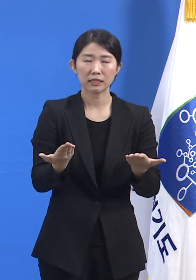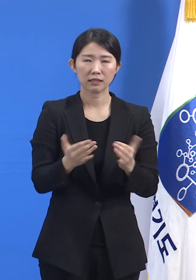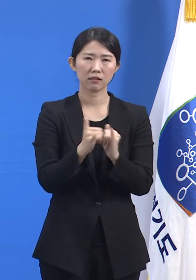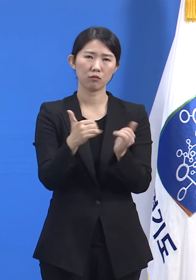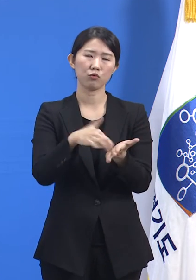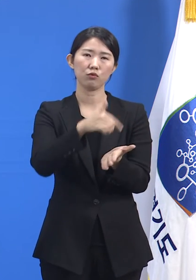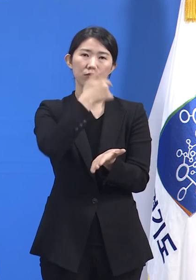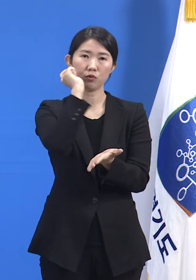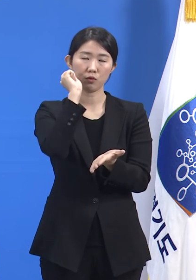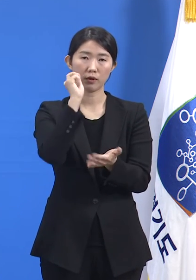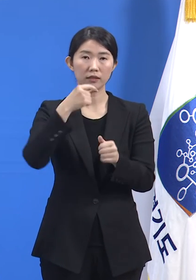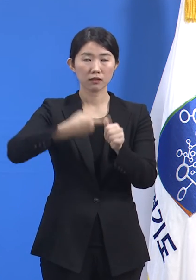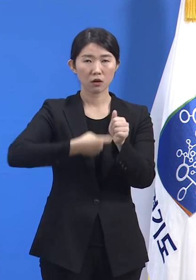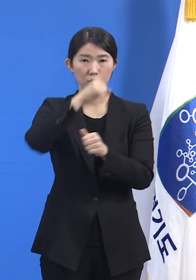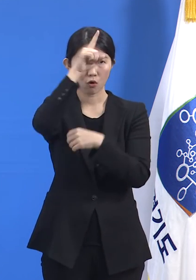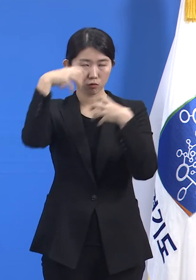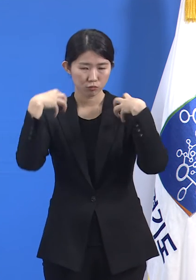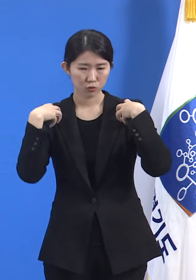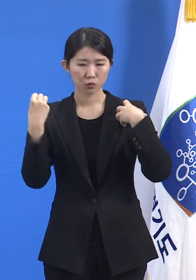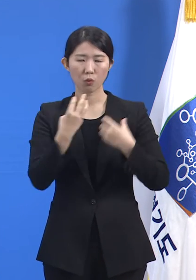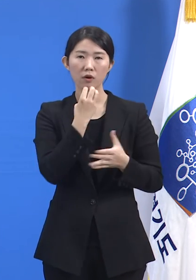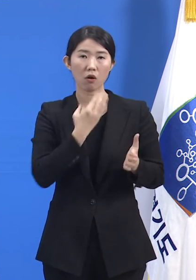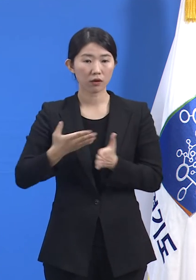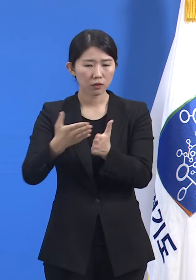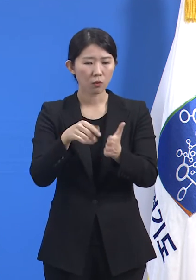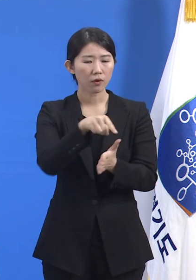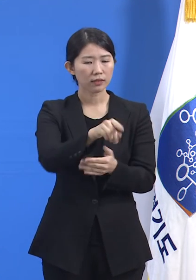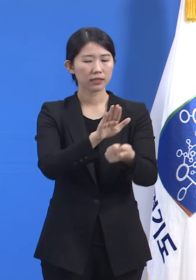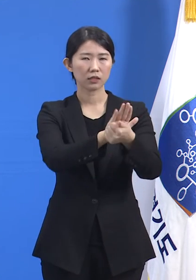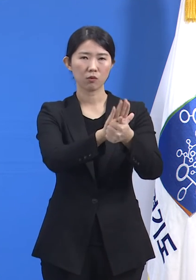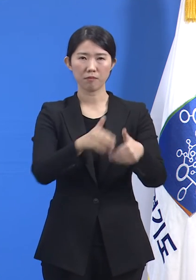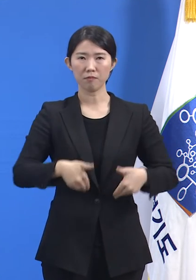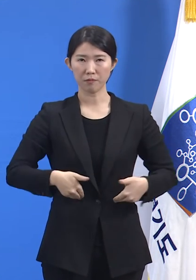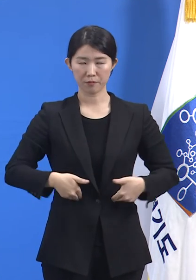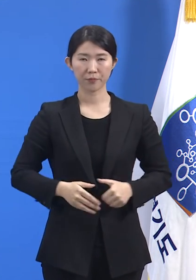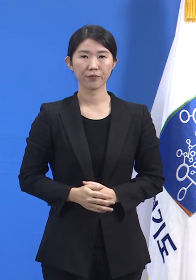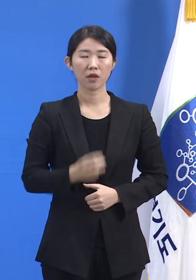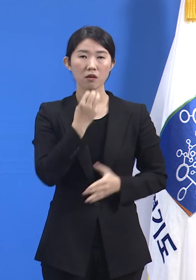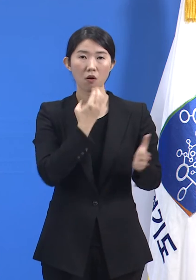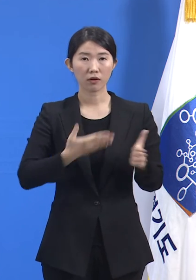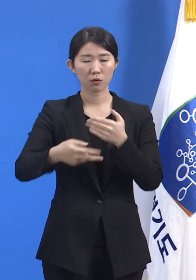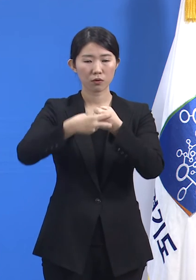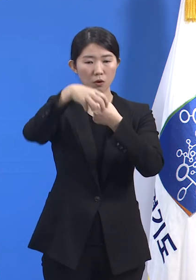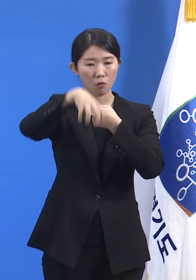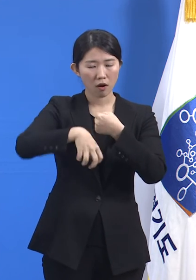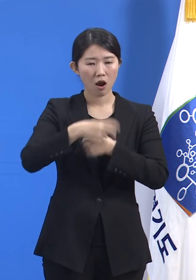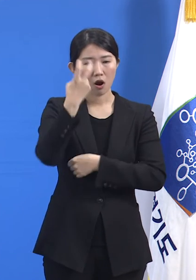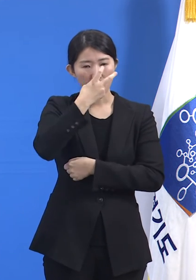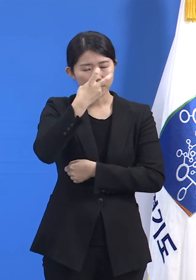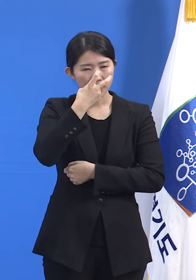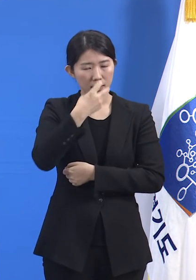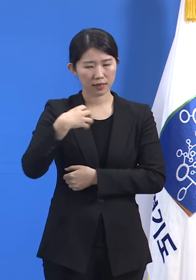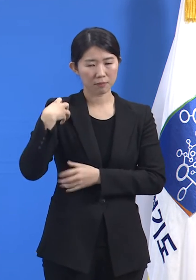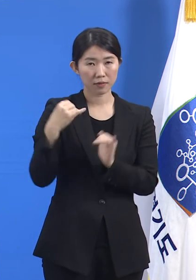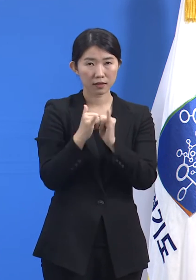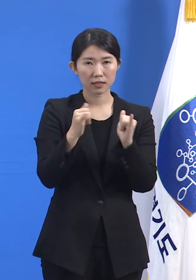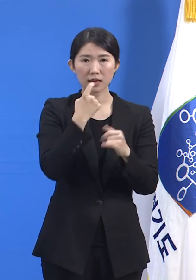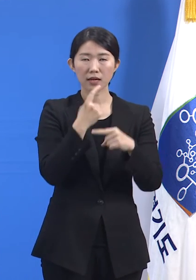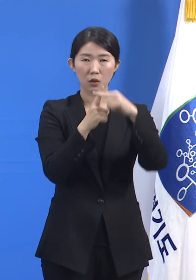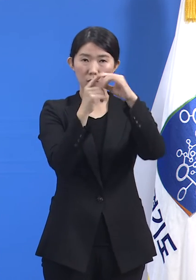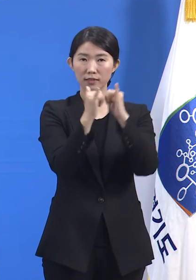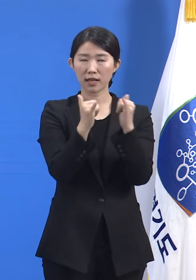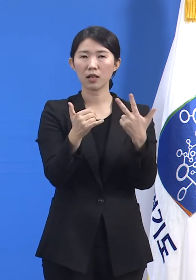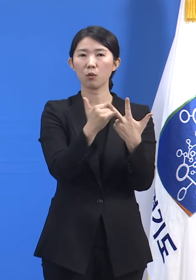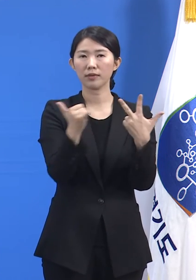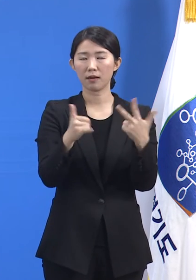광역지자체의 신속한 지원이 중요합니다. 경기도의료원에서 검체 채취를 담당할 간호사 7명을 지원했고